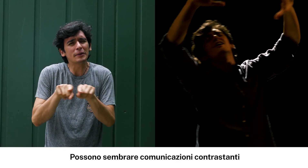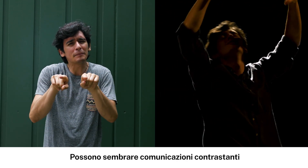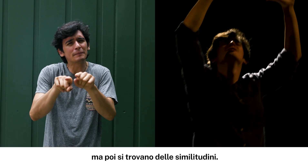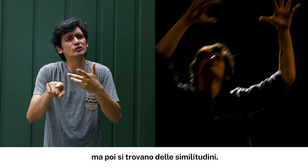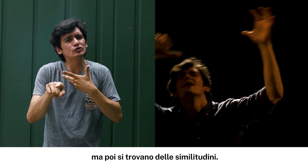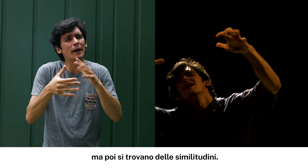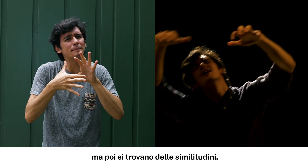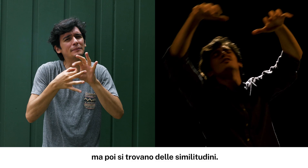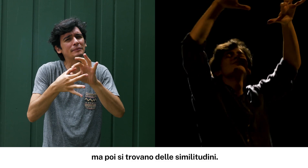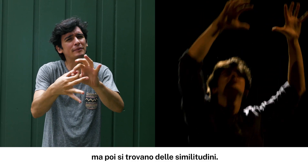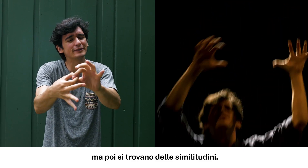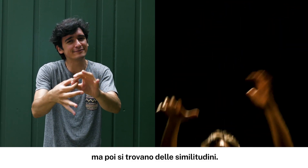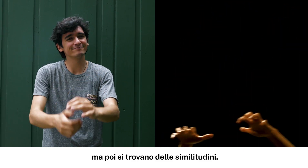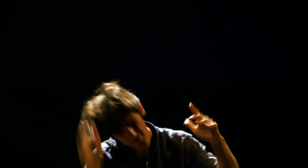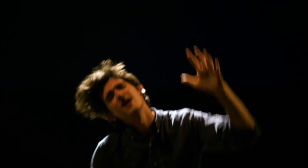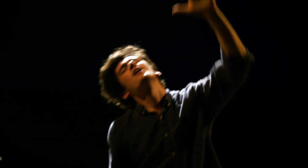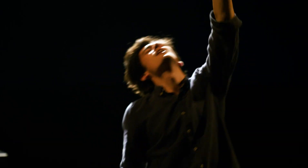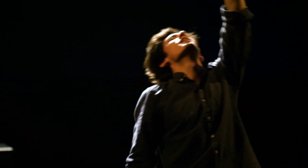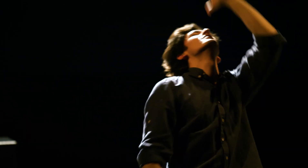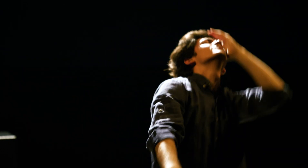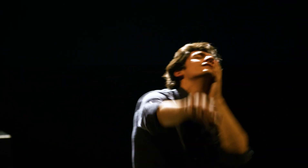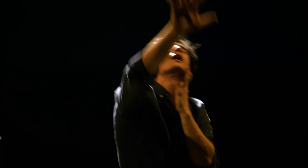contrastanti, ma poi si trovano delle similitudini.